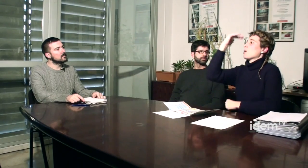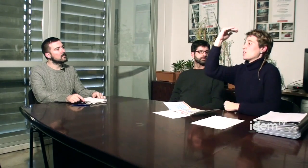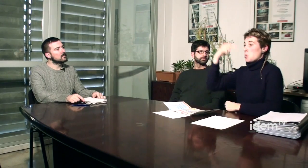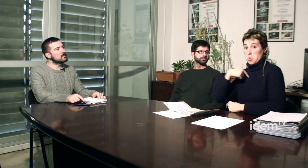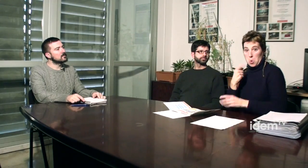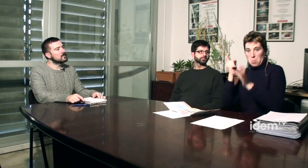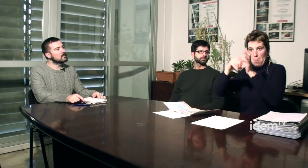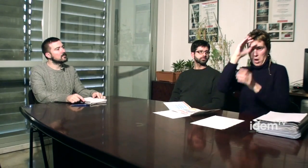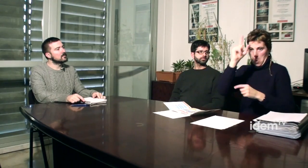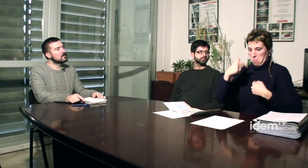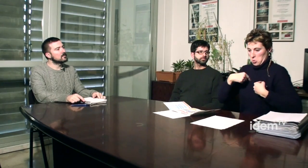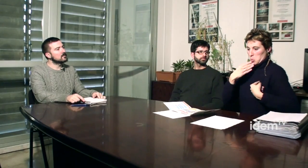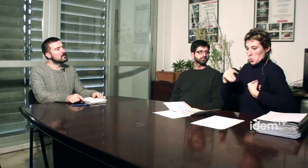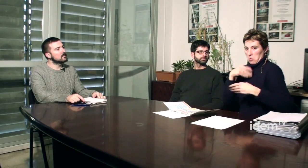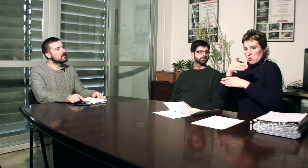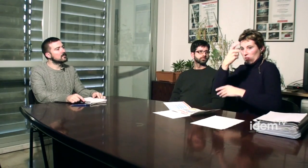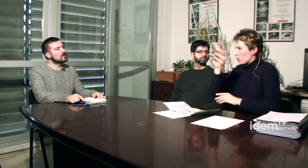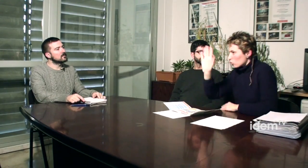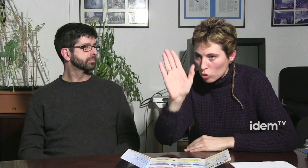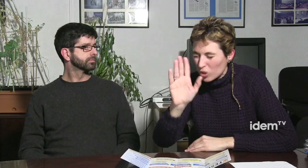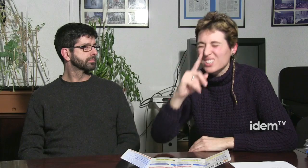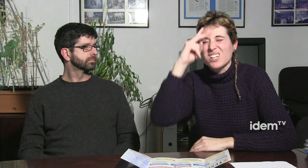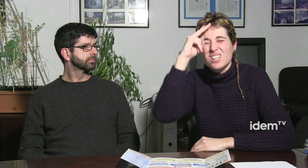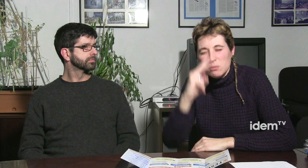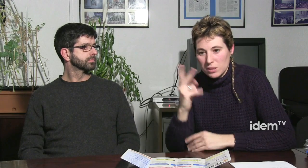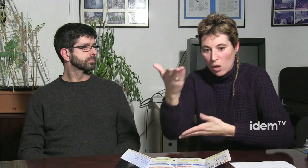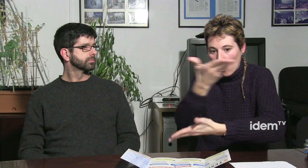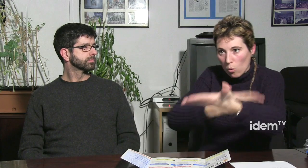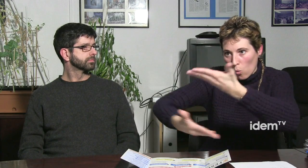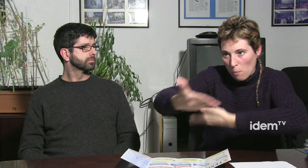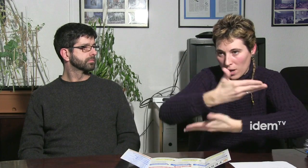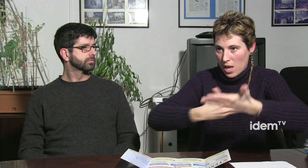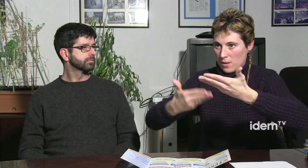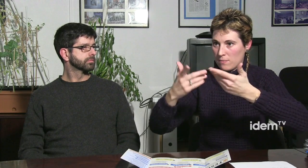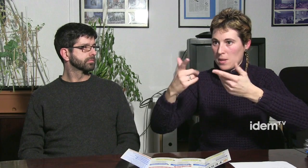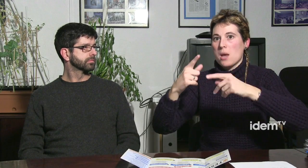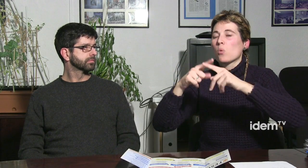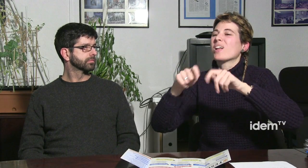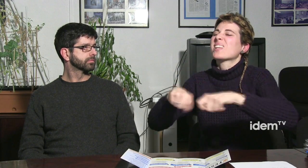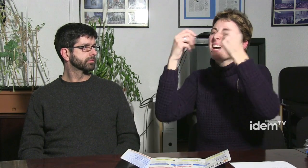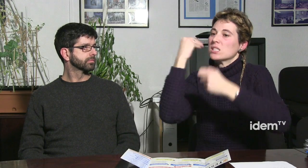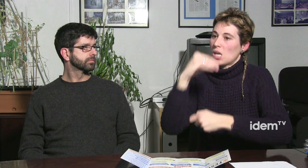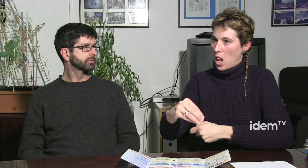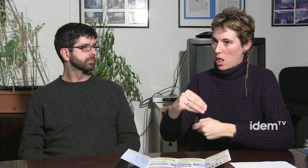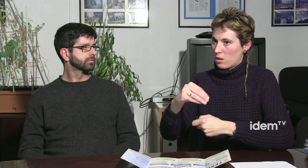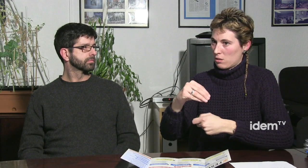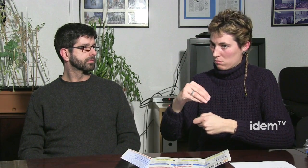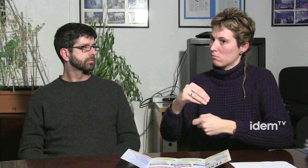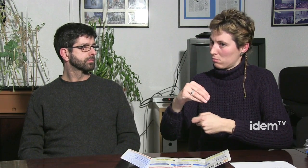això és per gais per lesbianes per... no, no o sigui nosaltres intentem col·laborar entre tots els col·lectius